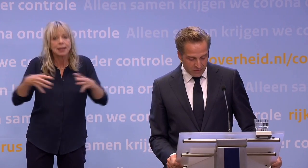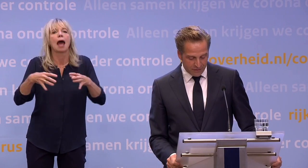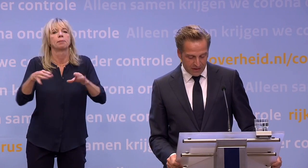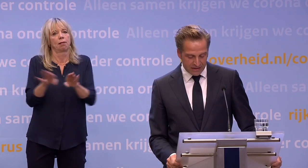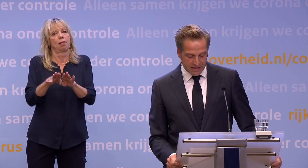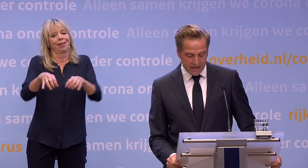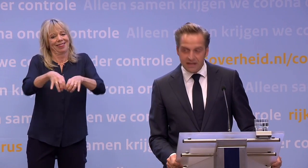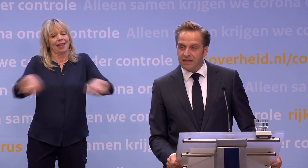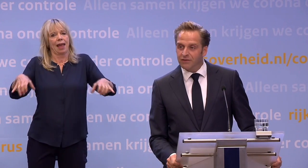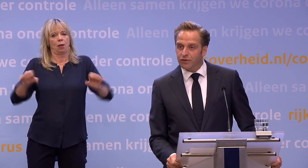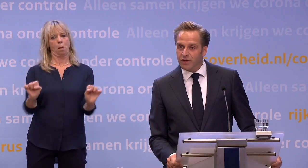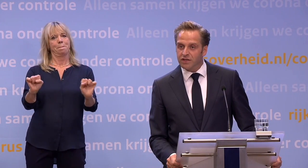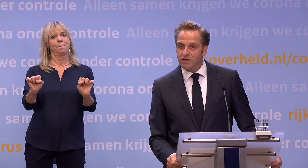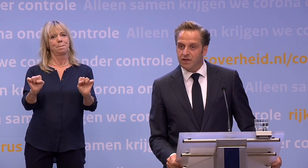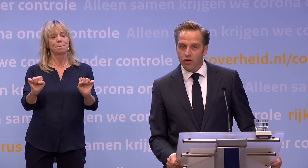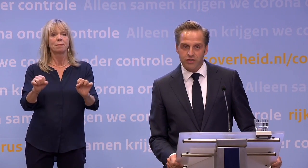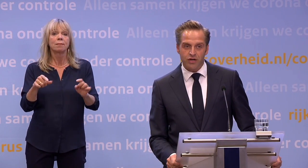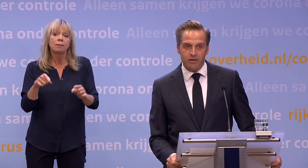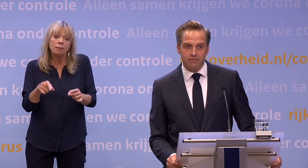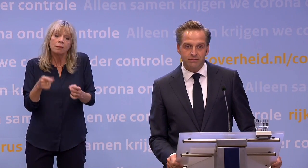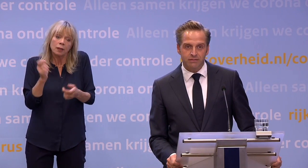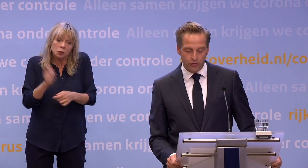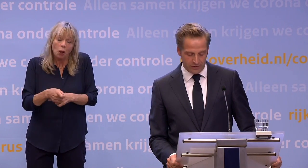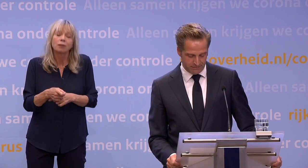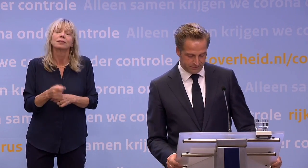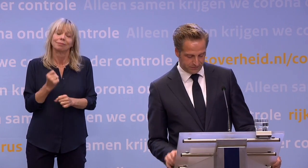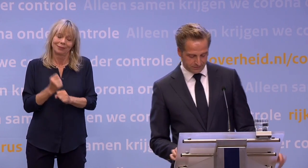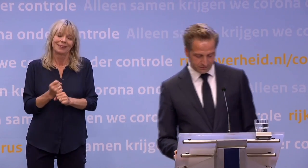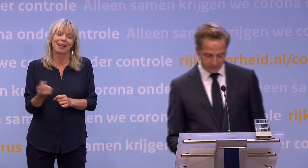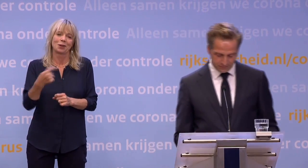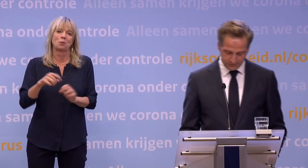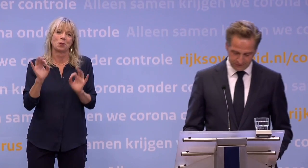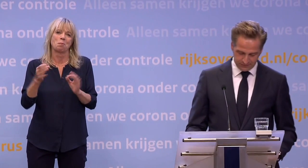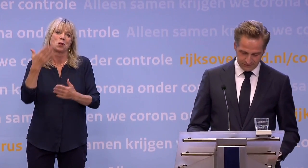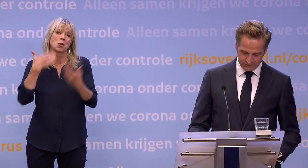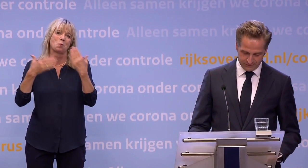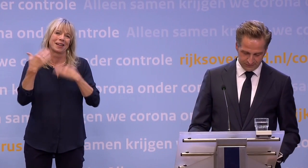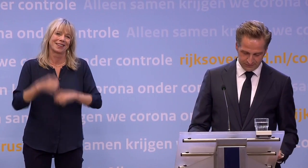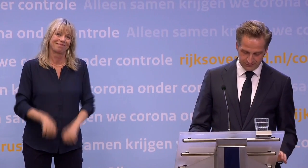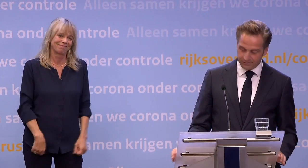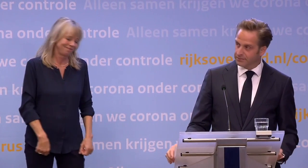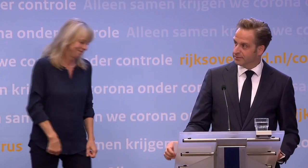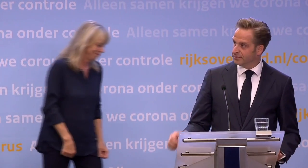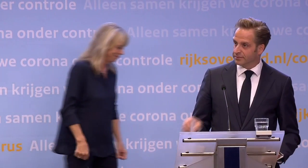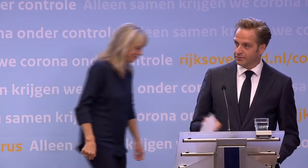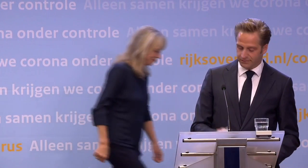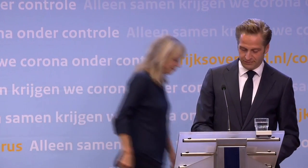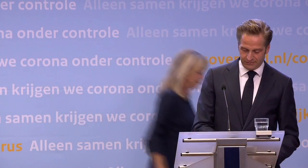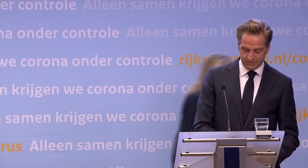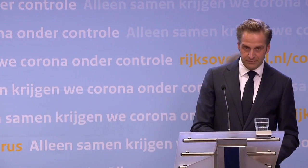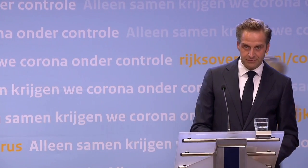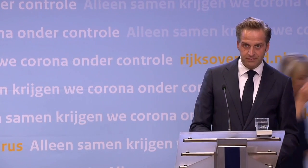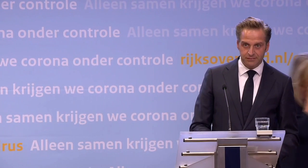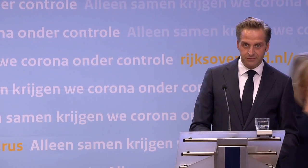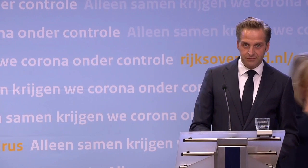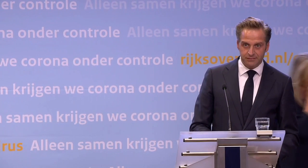als we ons dat blijven realiseren, dan wordt het vast een mooie zomer. Dank u wel. Goed, dan gaan we beginnen met de vragen. We beginnen vanavond